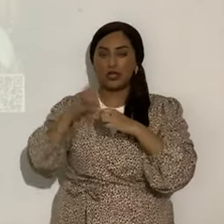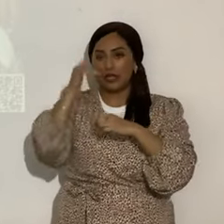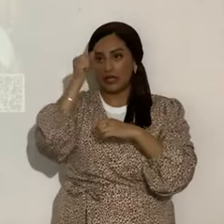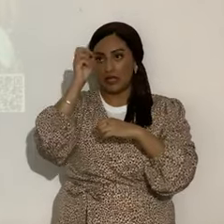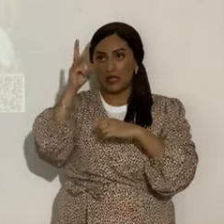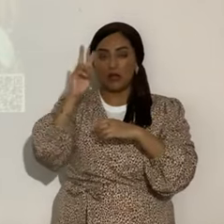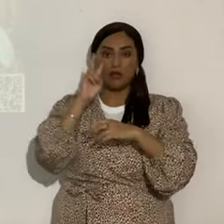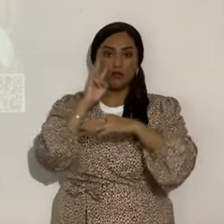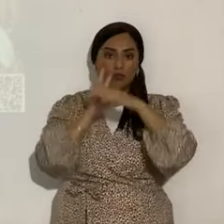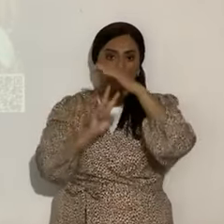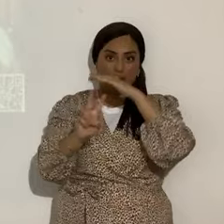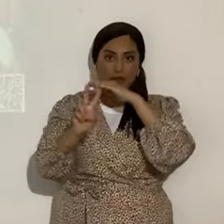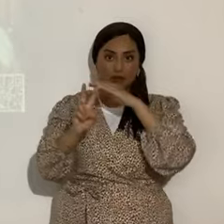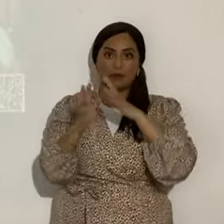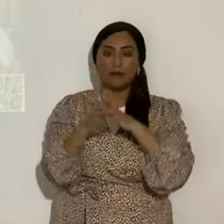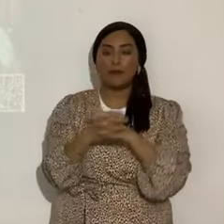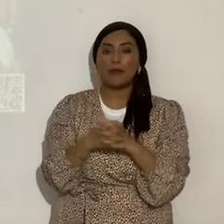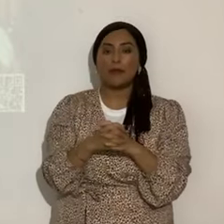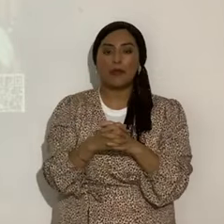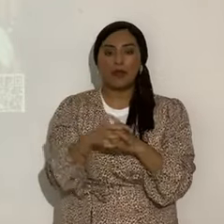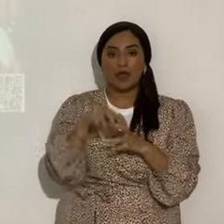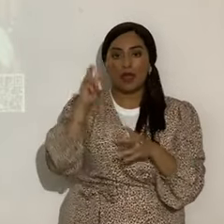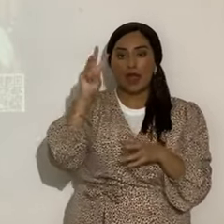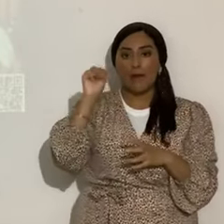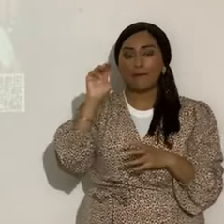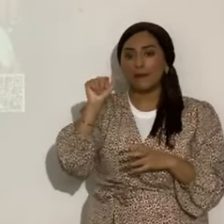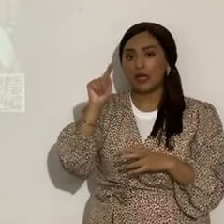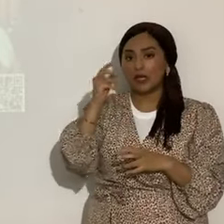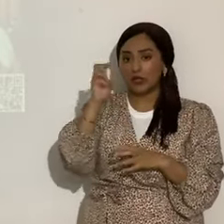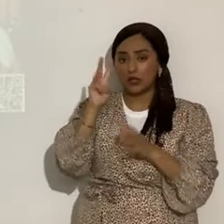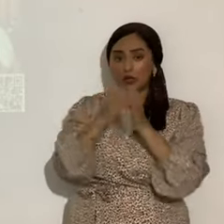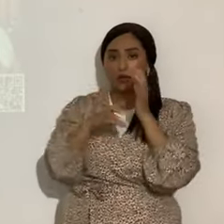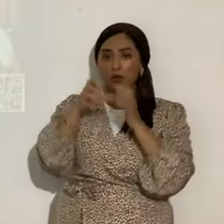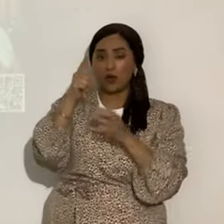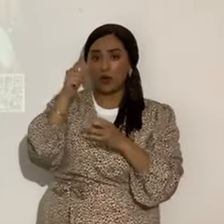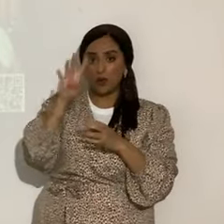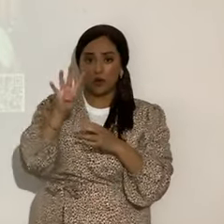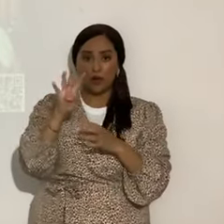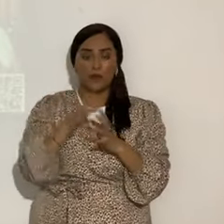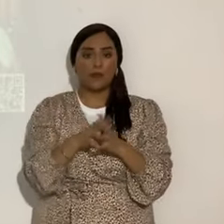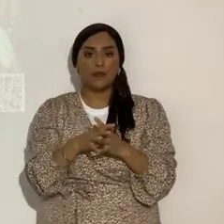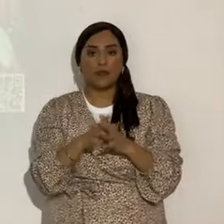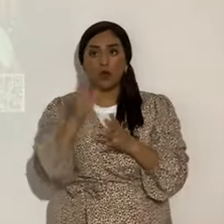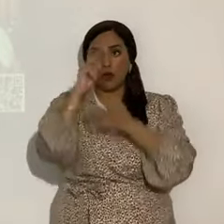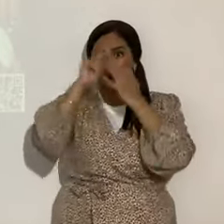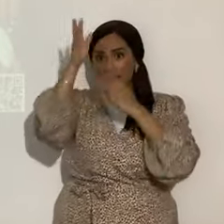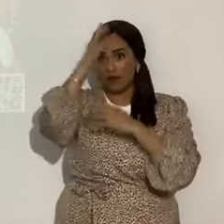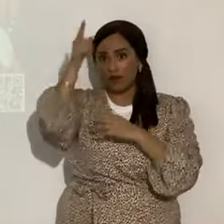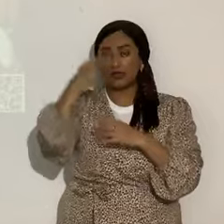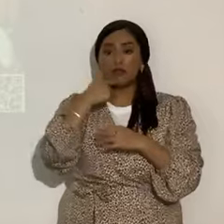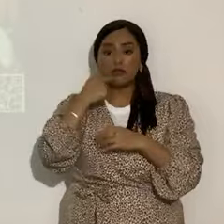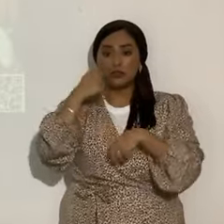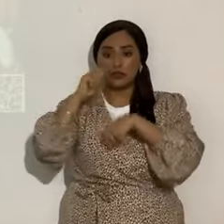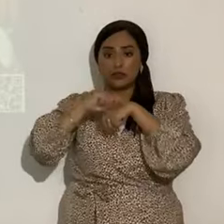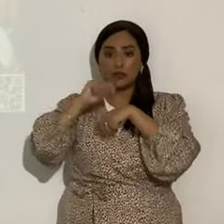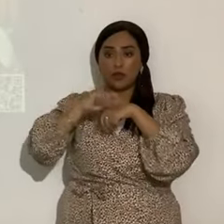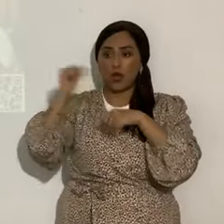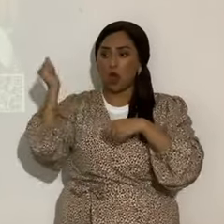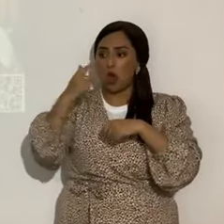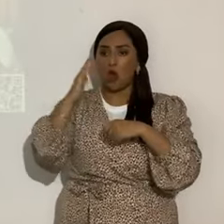Mashiach, de Mateo 24, y se cumplió al 100%. Y el Eterno dijo del templo que no quedaría piedra sobre piedra. Entonces, lo